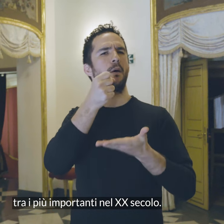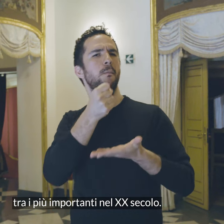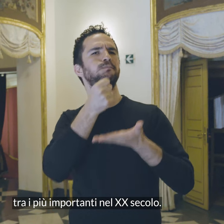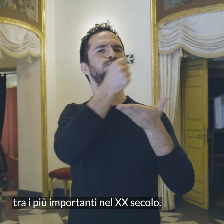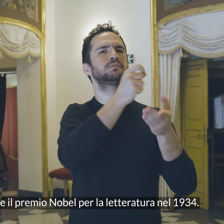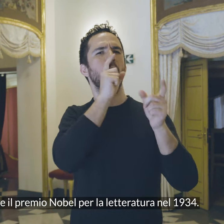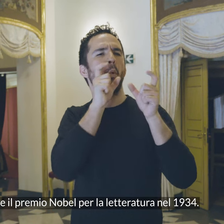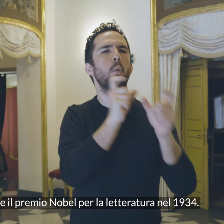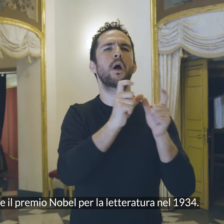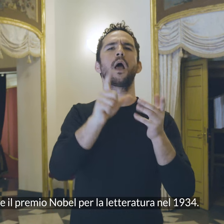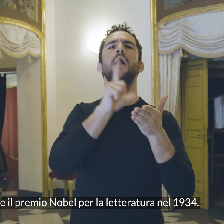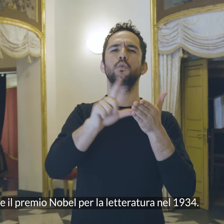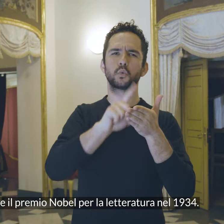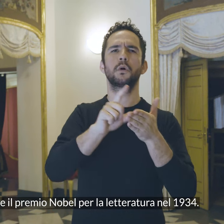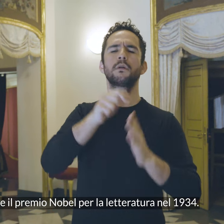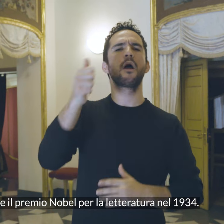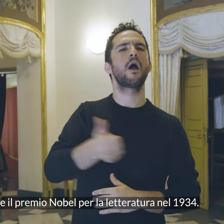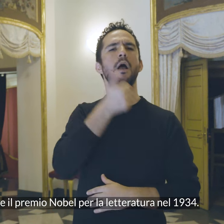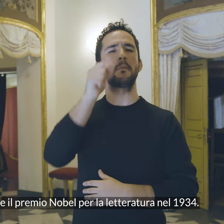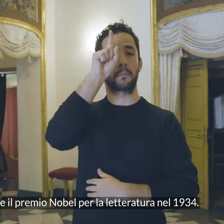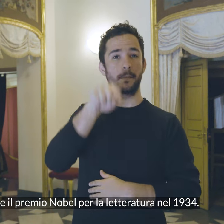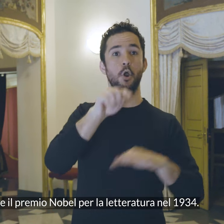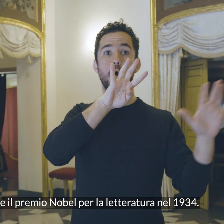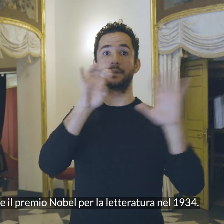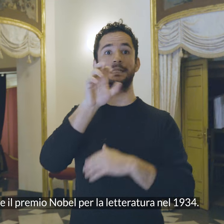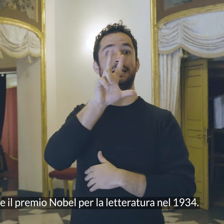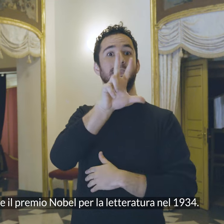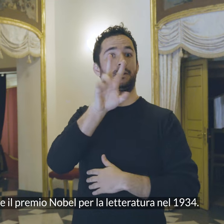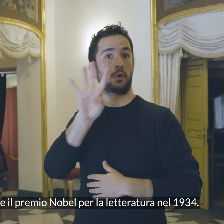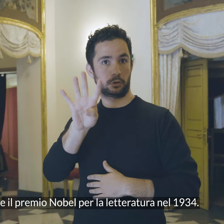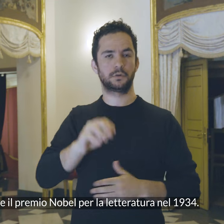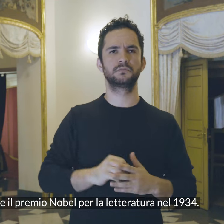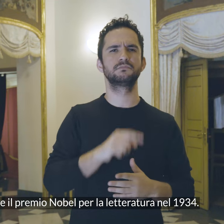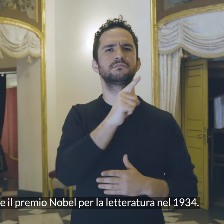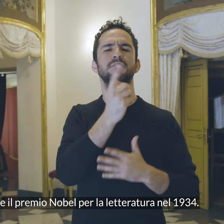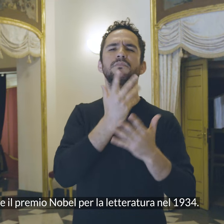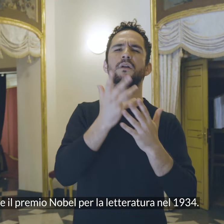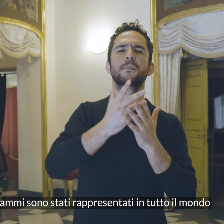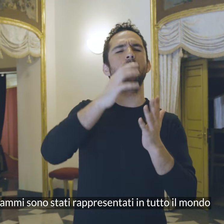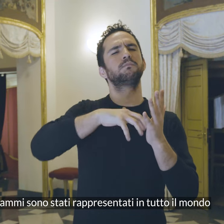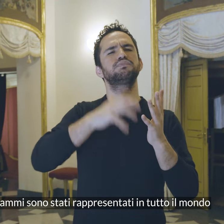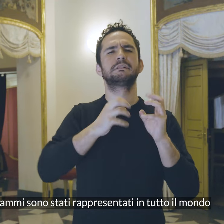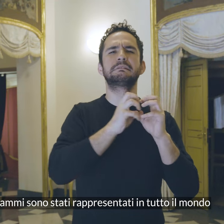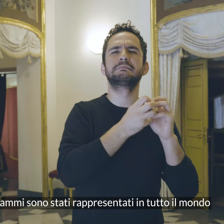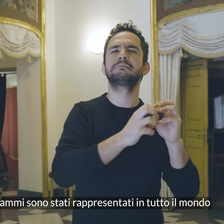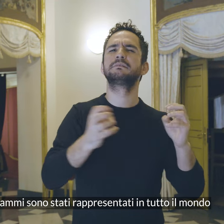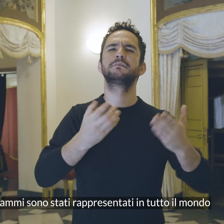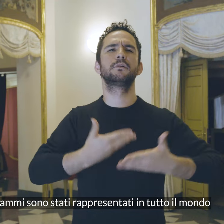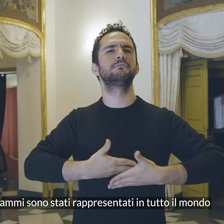Riceve il premio Nobel per la letteratura nel 1934 I suoi drammi sono stati